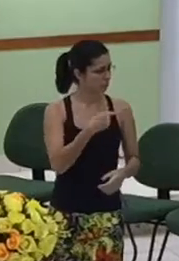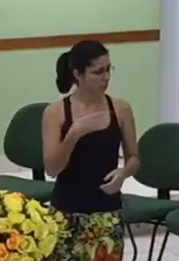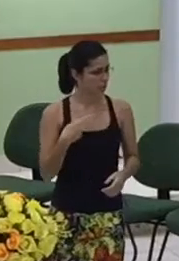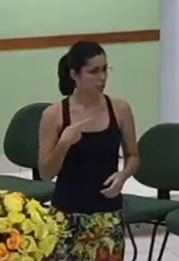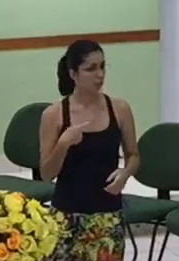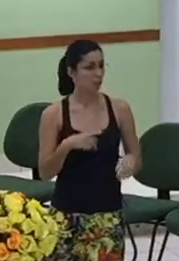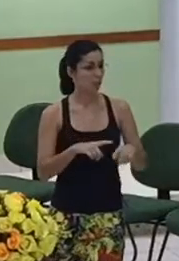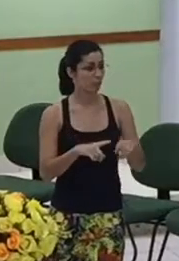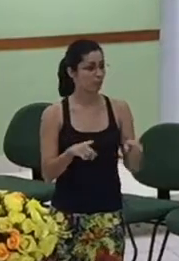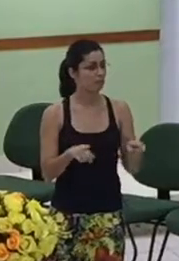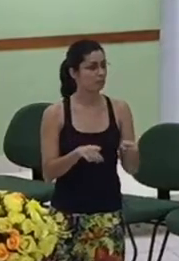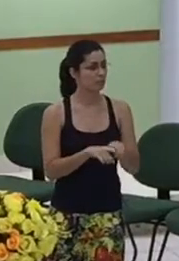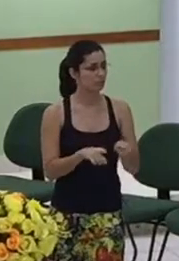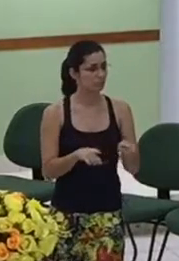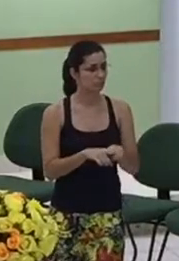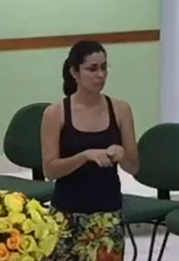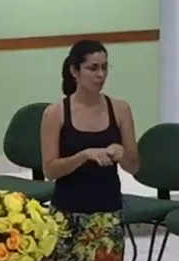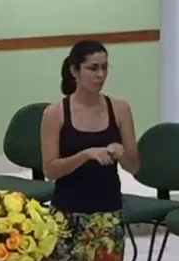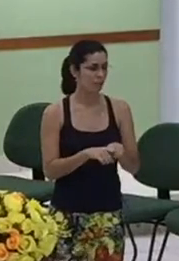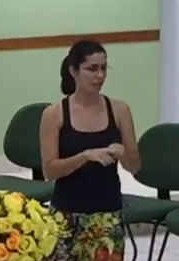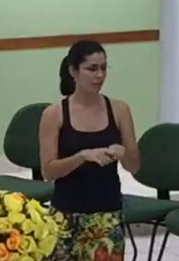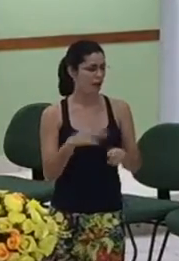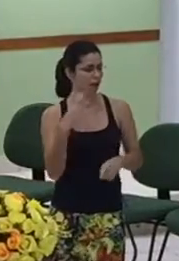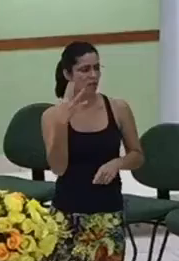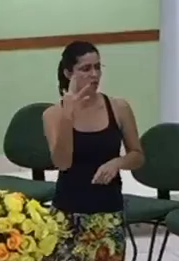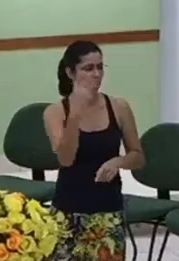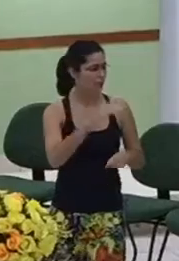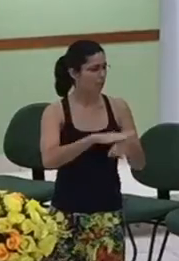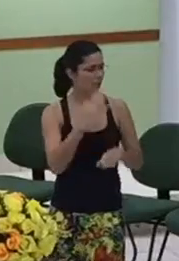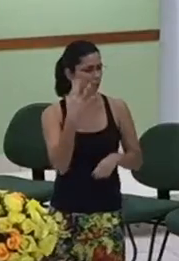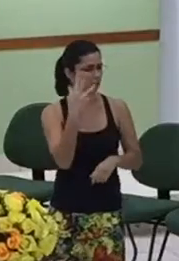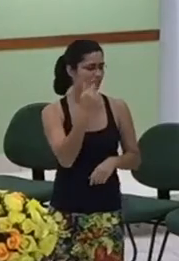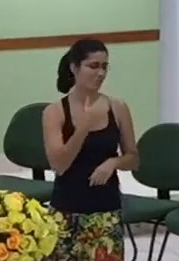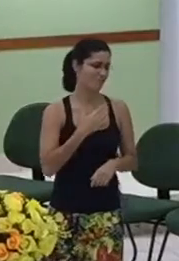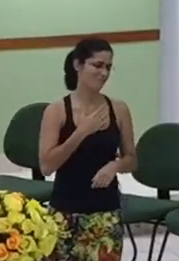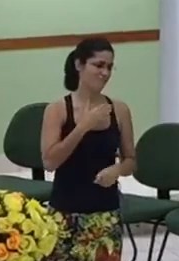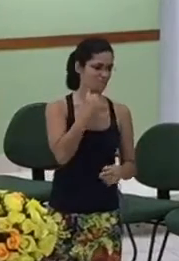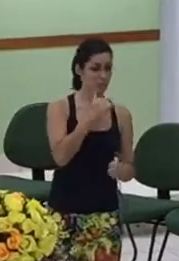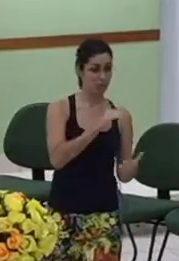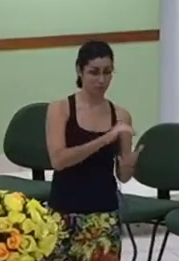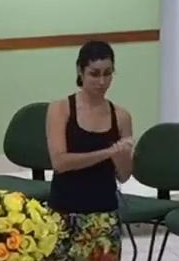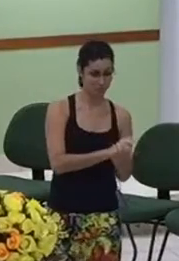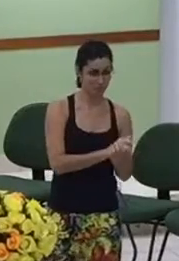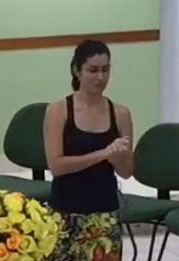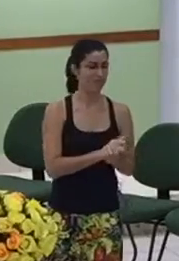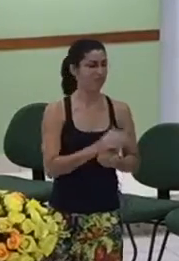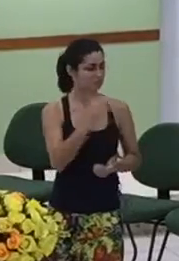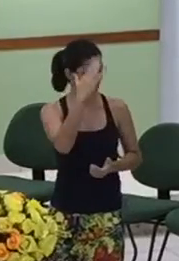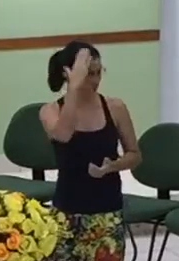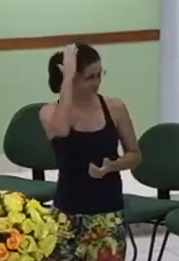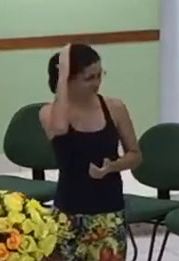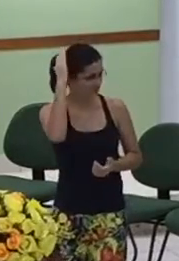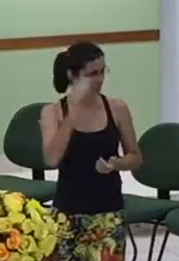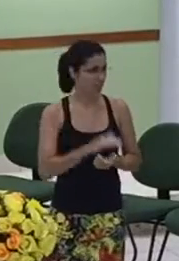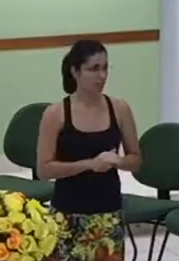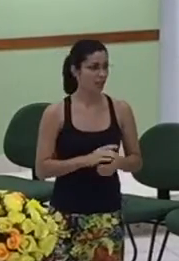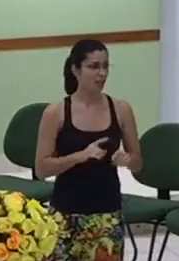e aproveito para dizer que a mais linda de todas é a minha, claro, atualmente, mas não só porque ela é minha, mas porque ela é mesmo